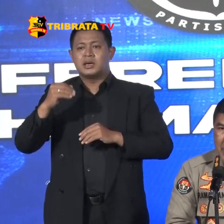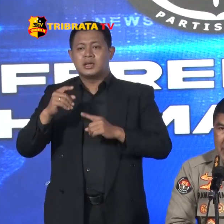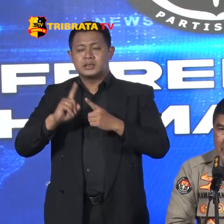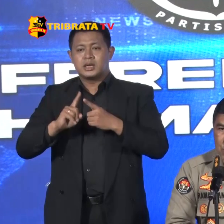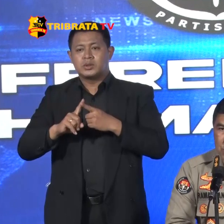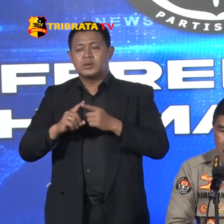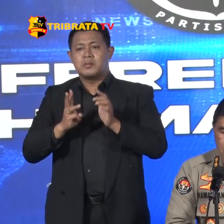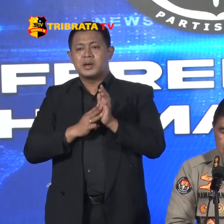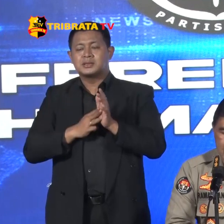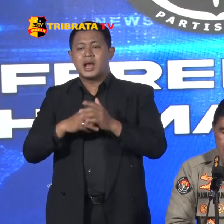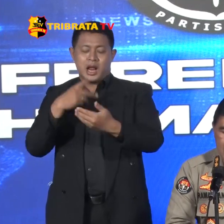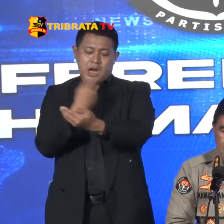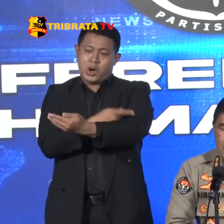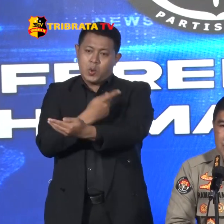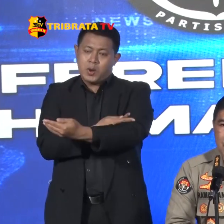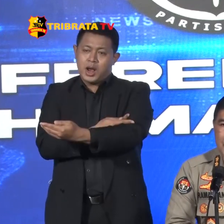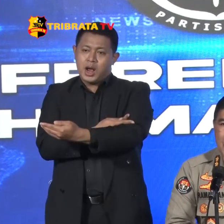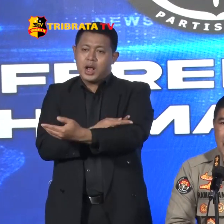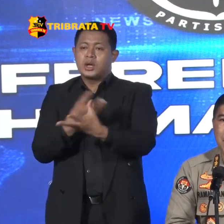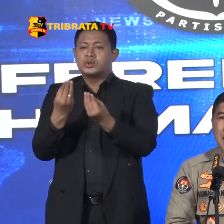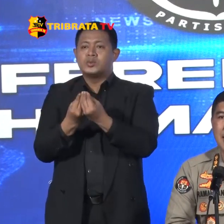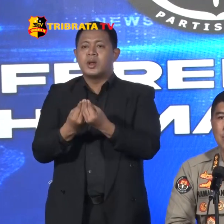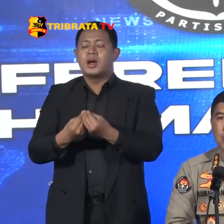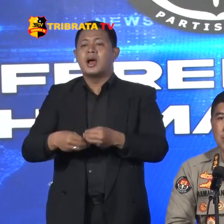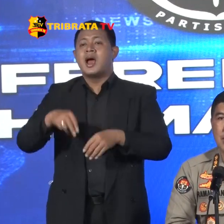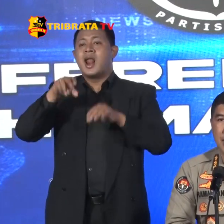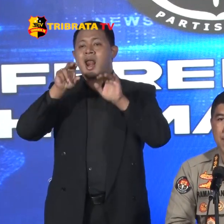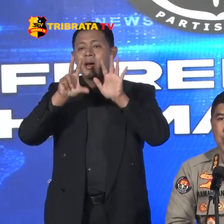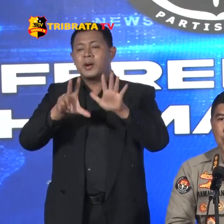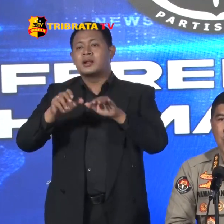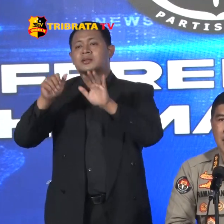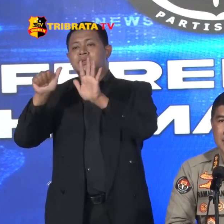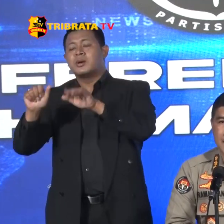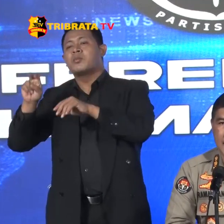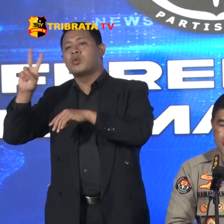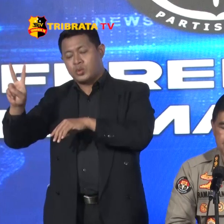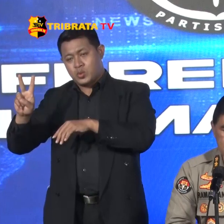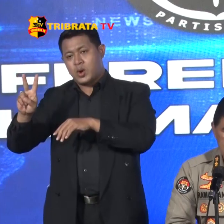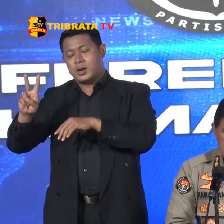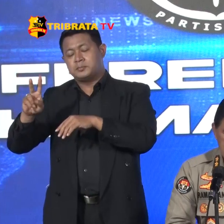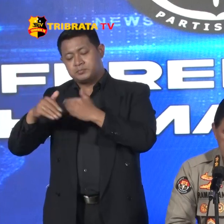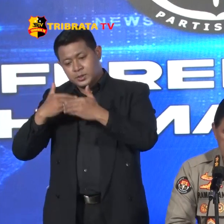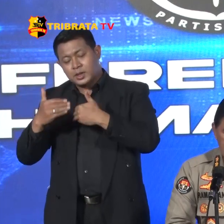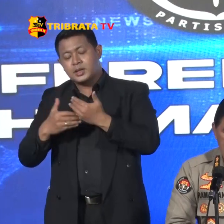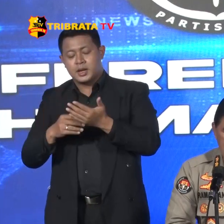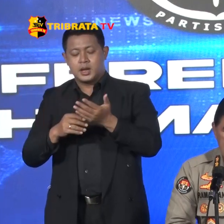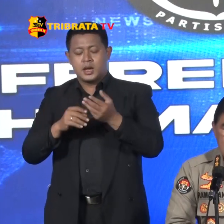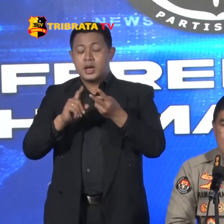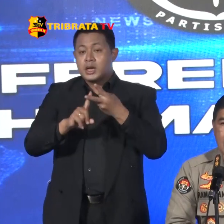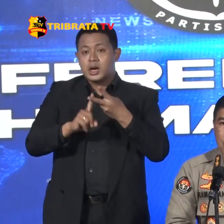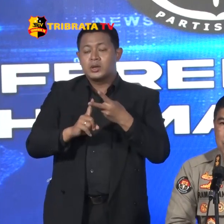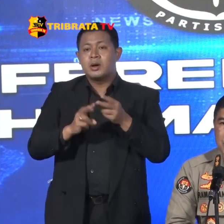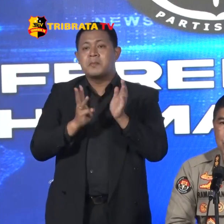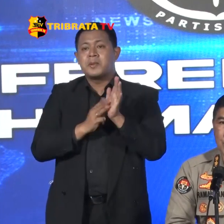Pertama Kasus Narkotika Sebanyak 862 Kejadian Yang kedua